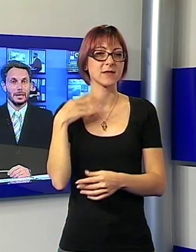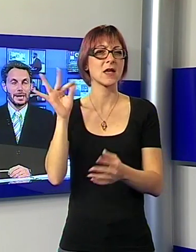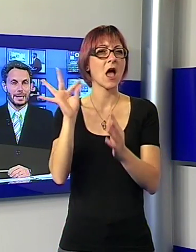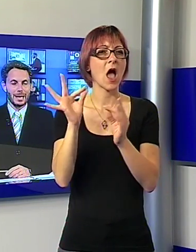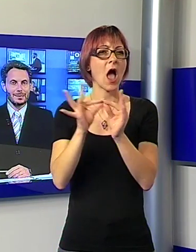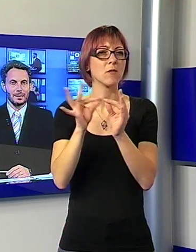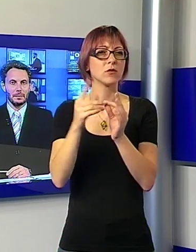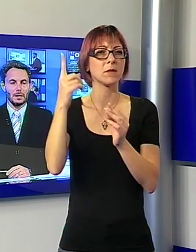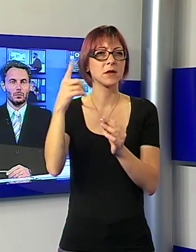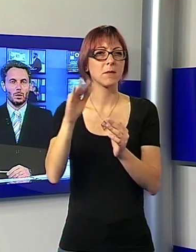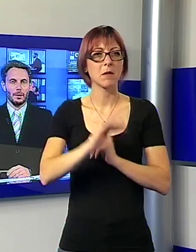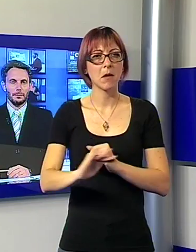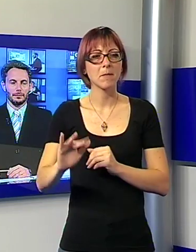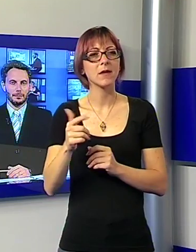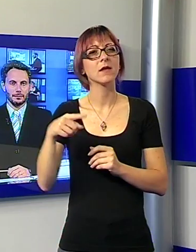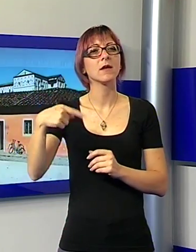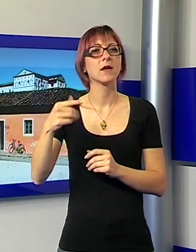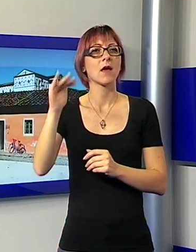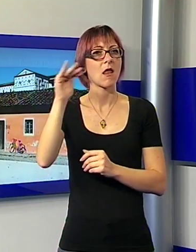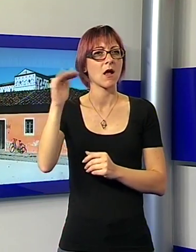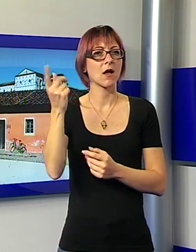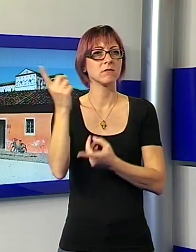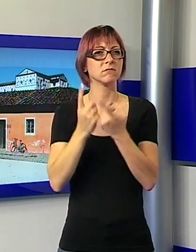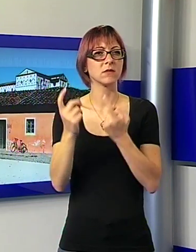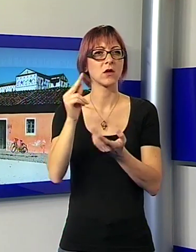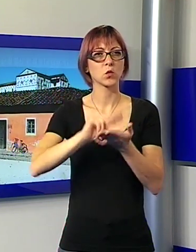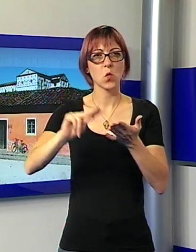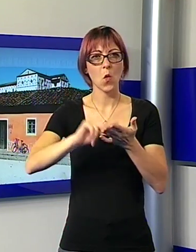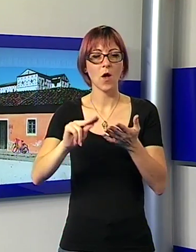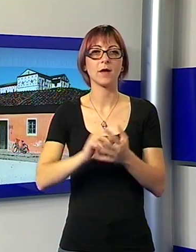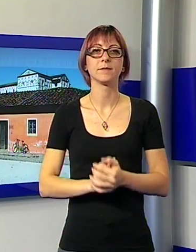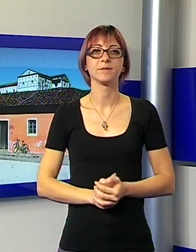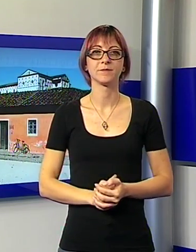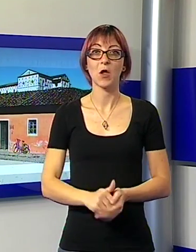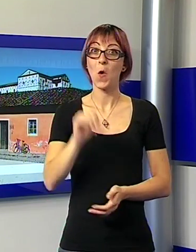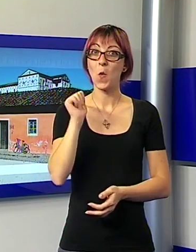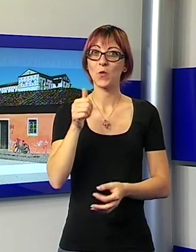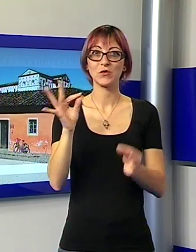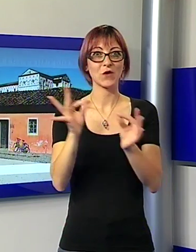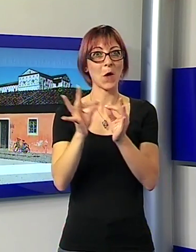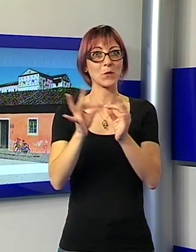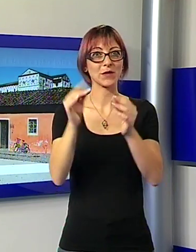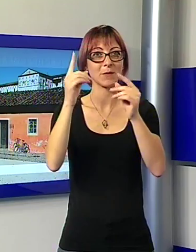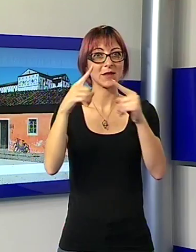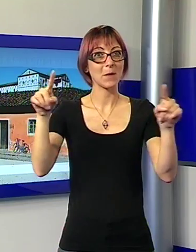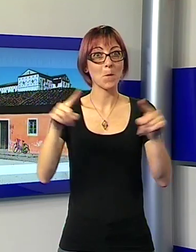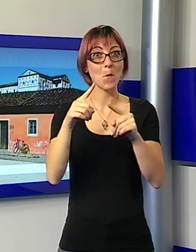e ai ragazzi delle scuole. Raggiunge il traguardo delle 11 edizioni musica ragazzi, il ciclo di